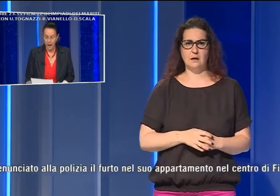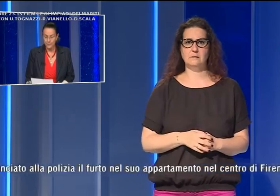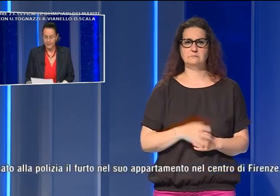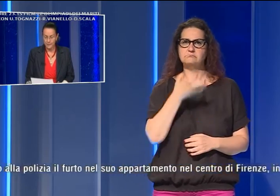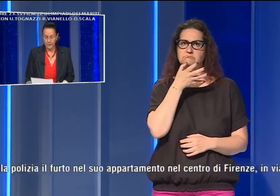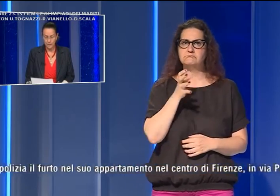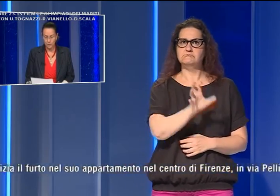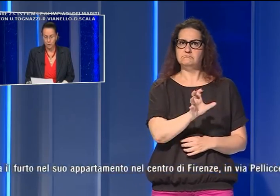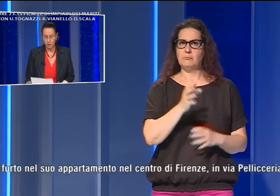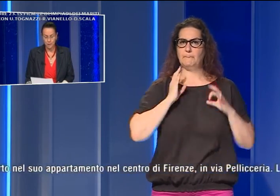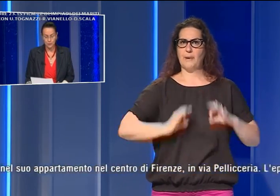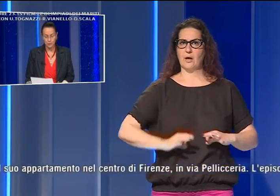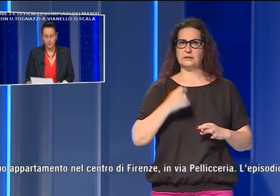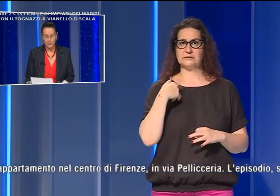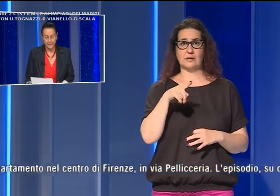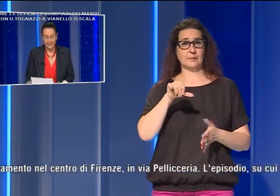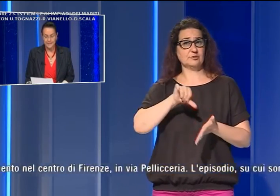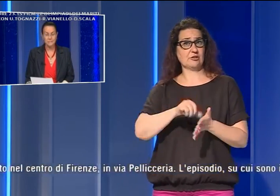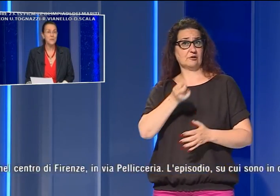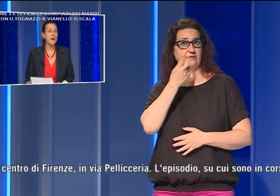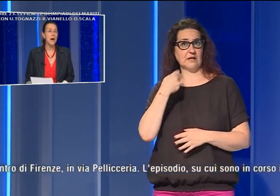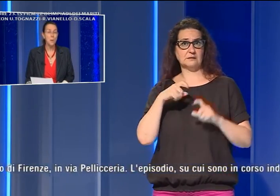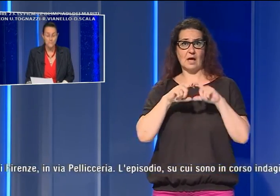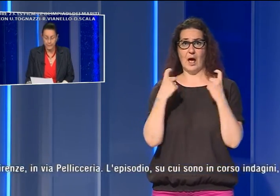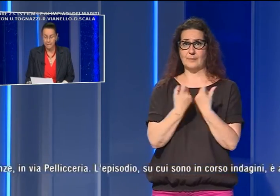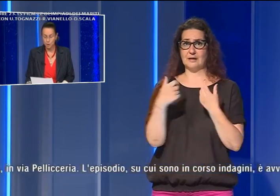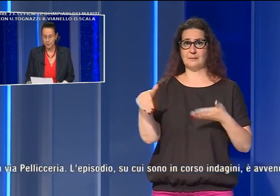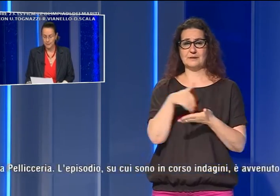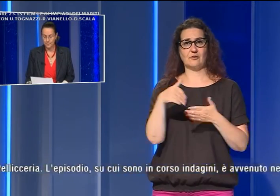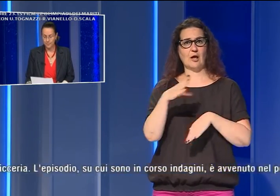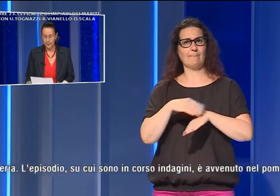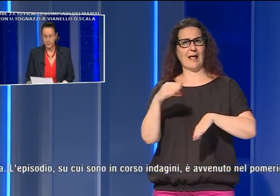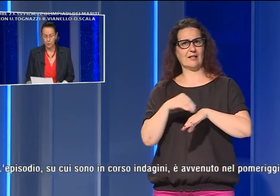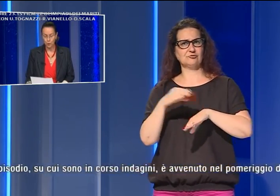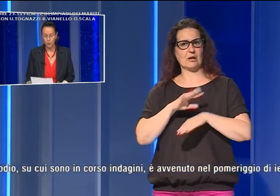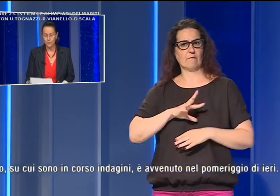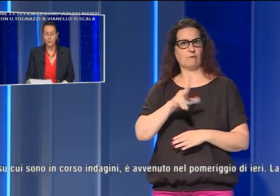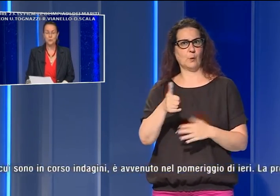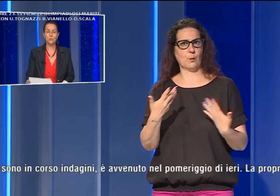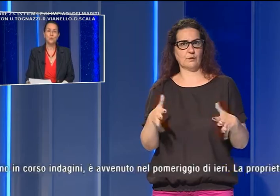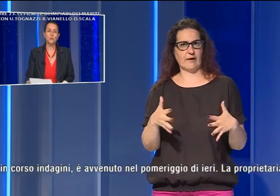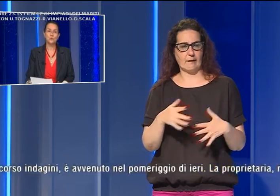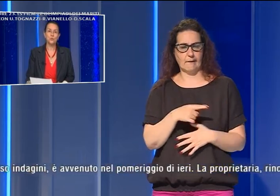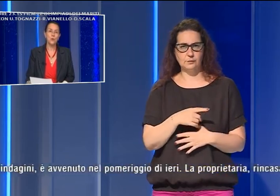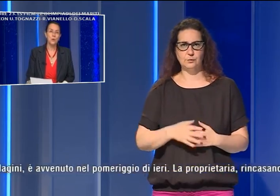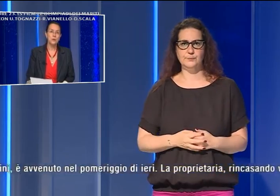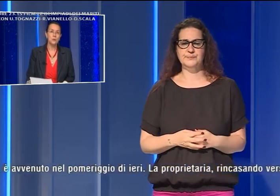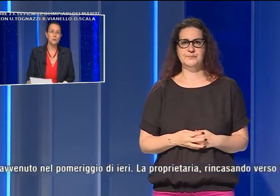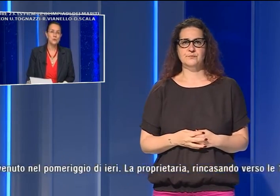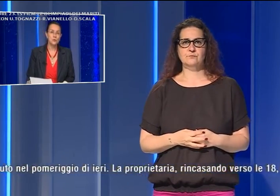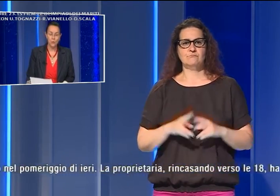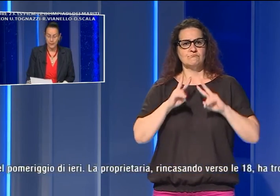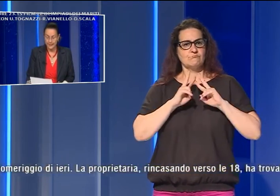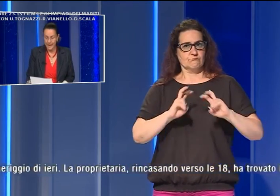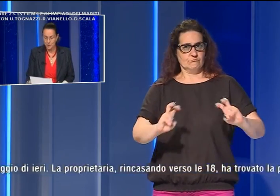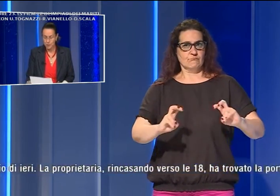appartamento nel centro di Firenze in via Pellicceria. L'episodio su cui sono in